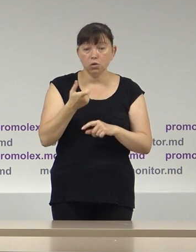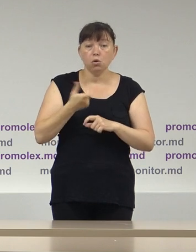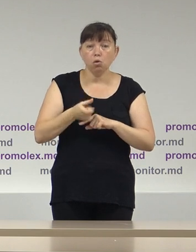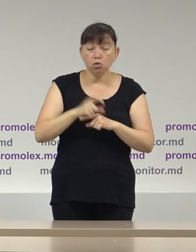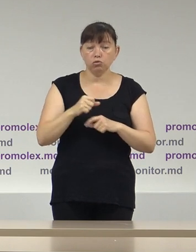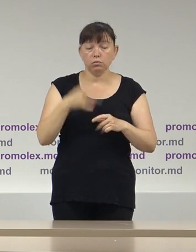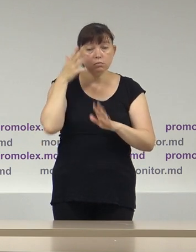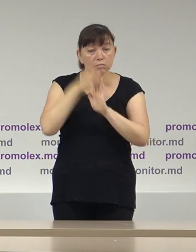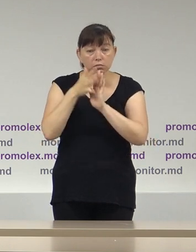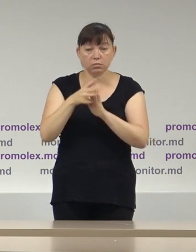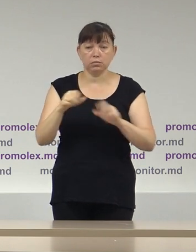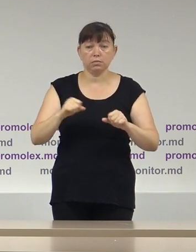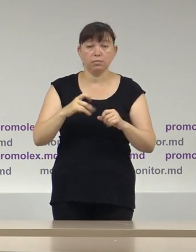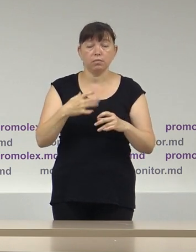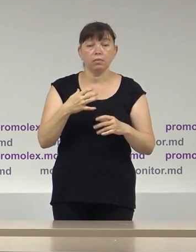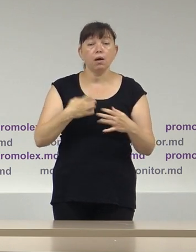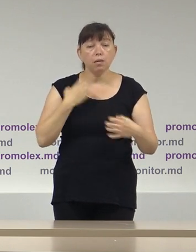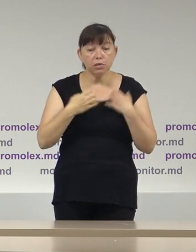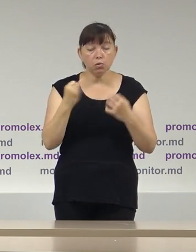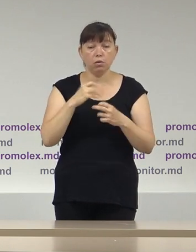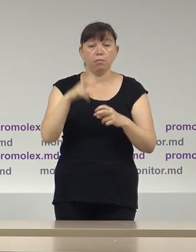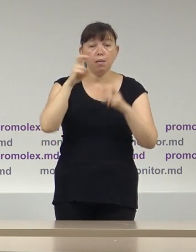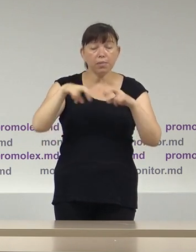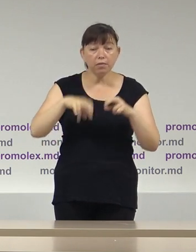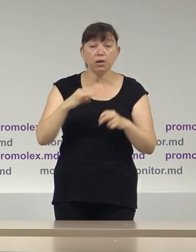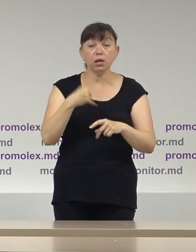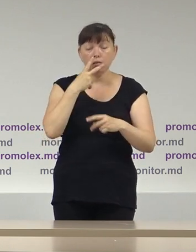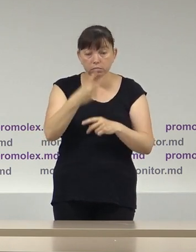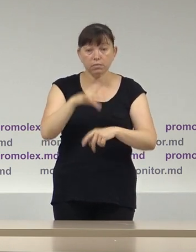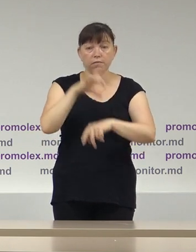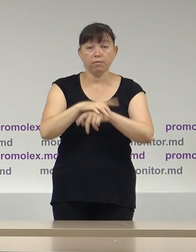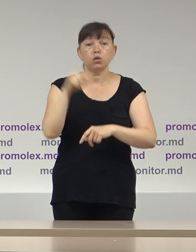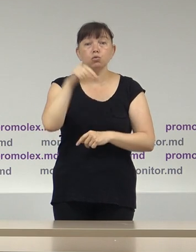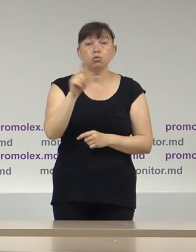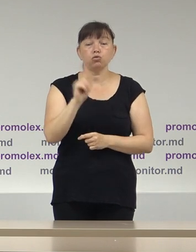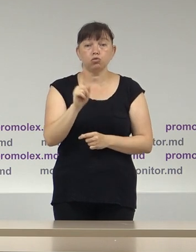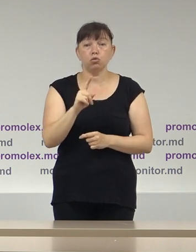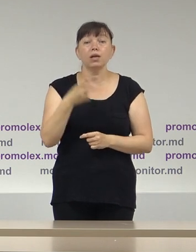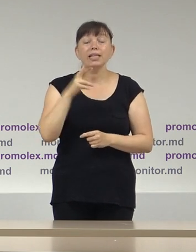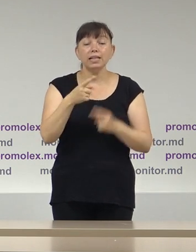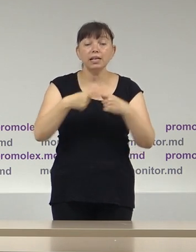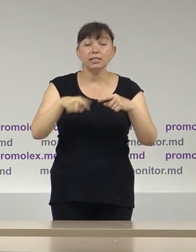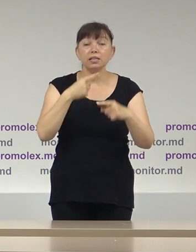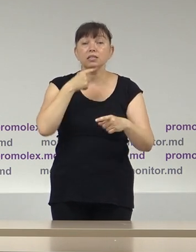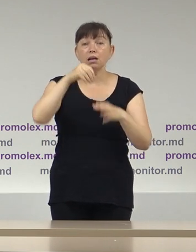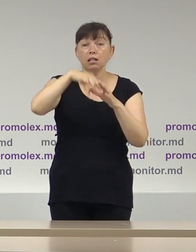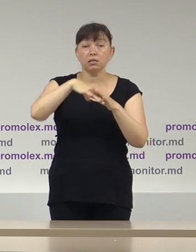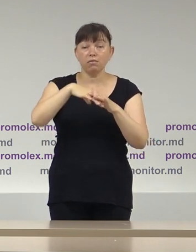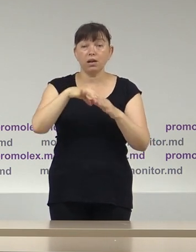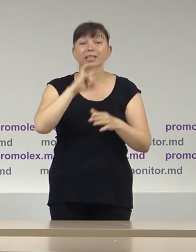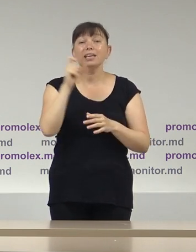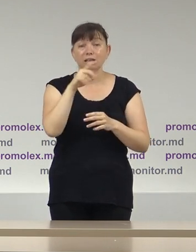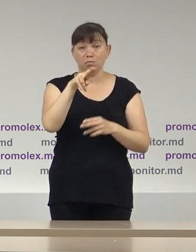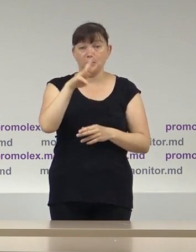subiect și am analizat și respectiv am constatat faptul că pentru secțiile de votare din